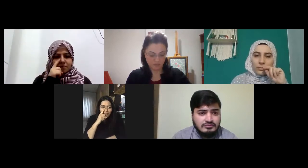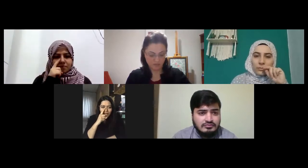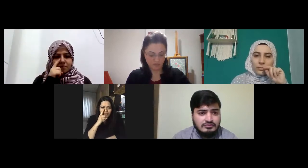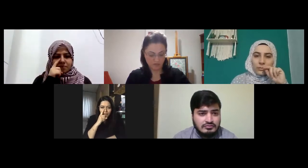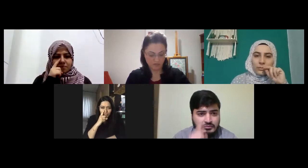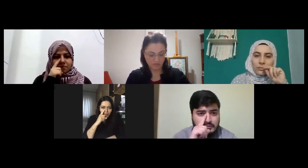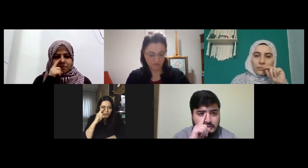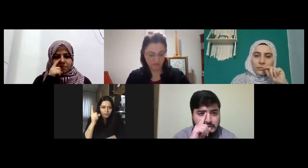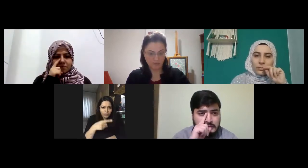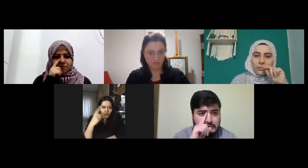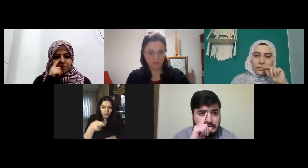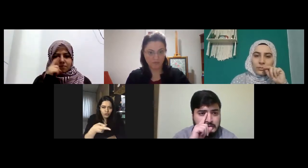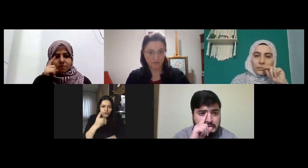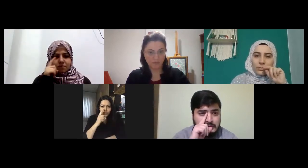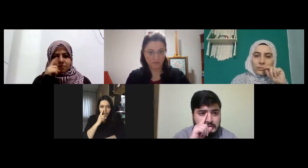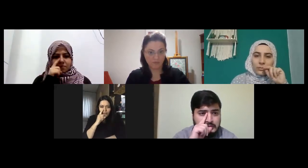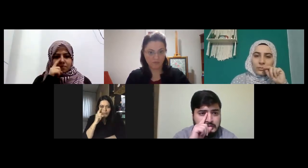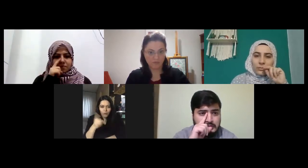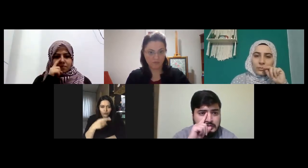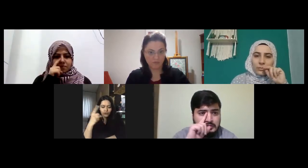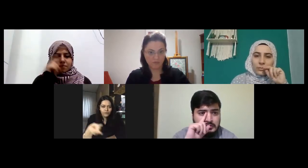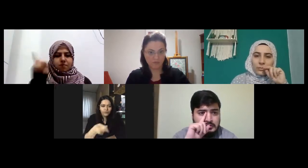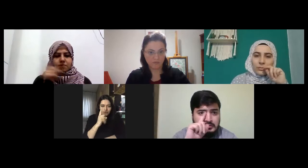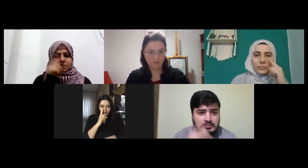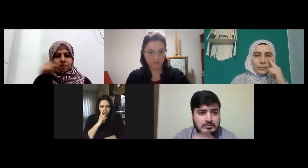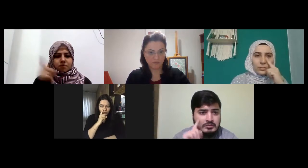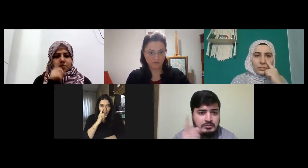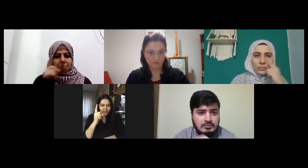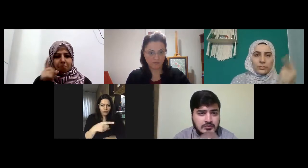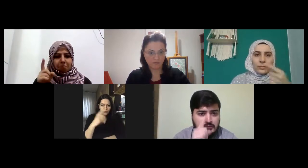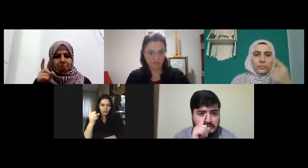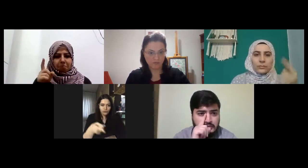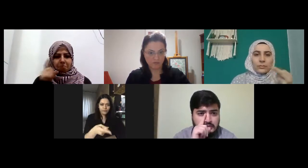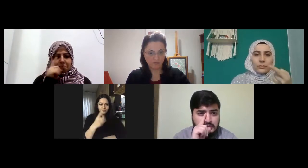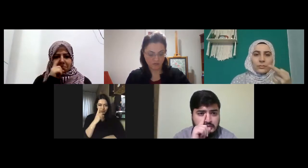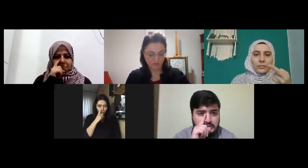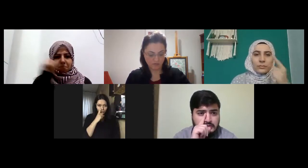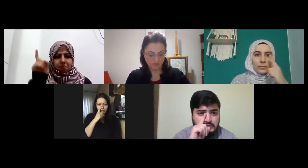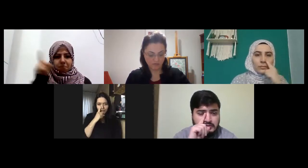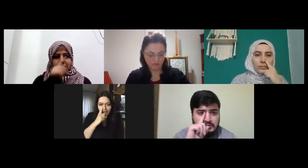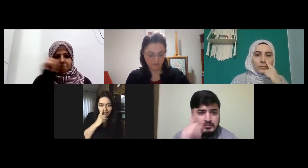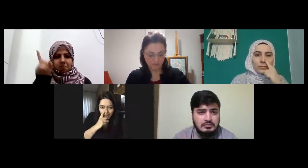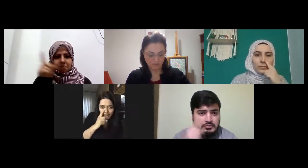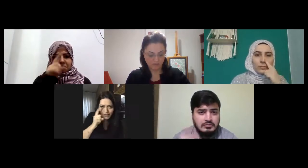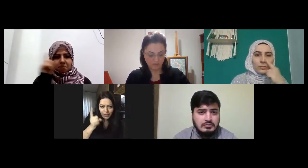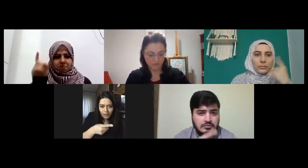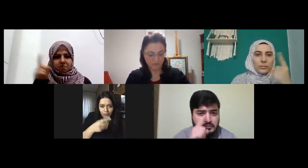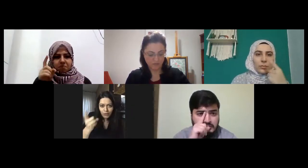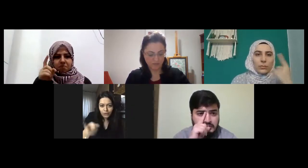yaylıymış gibi mor şöyle mor şurada bir kere döndürüyorum burundan geldi mor